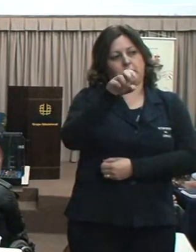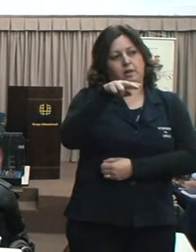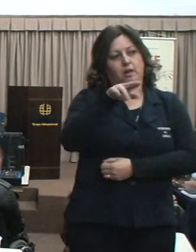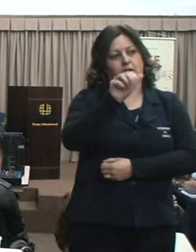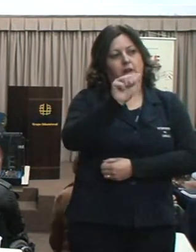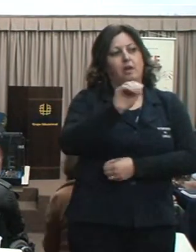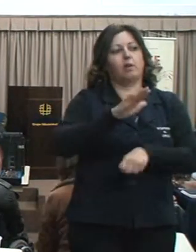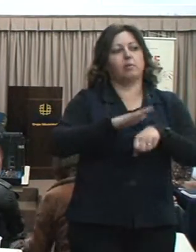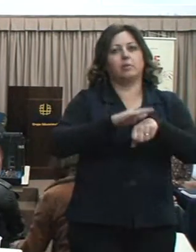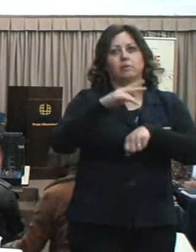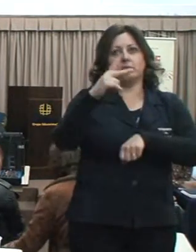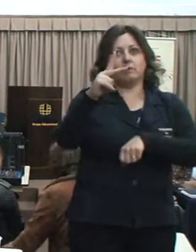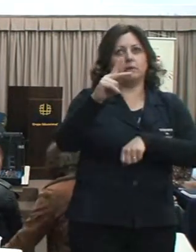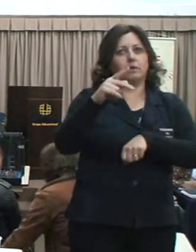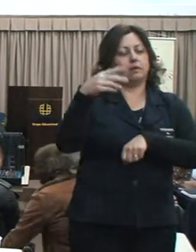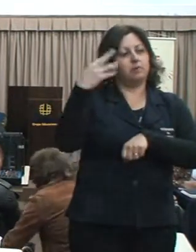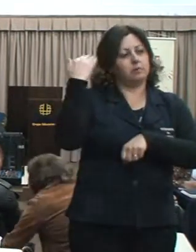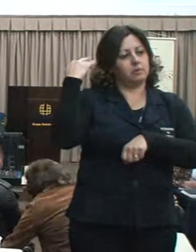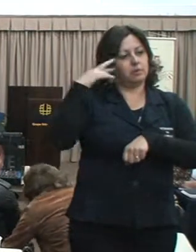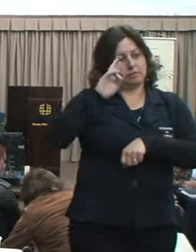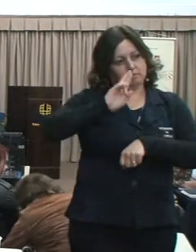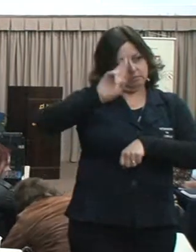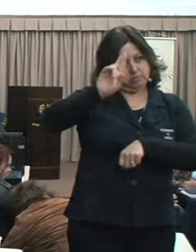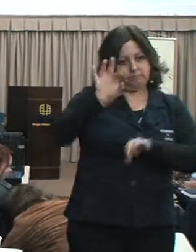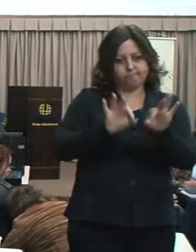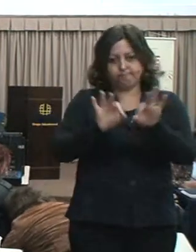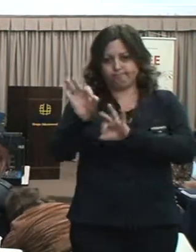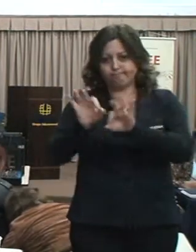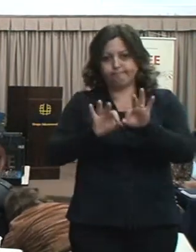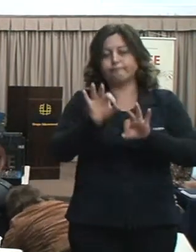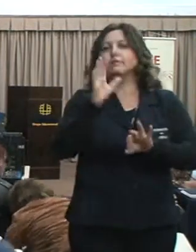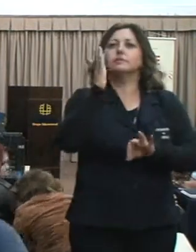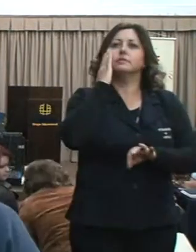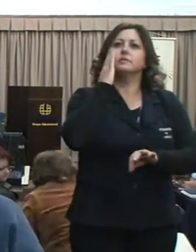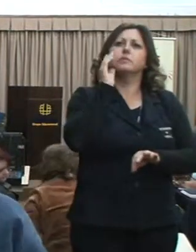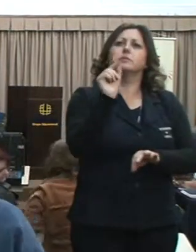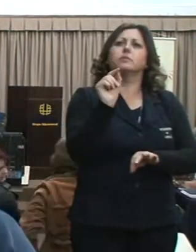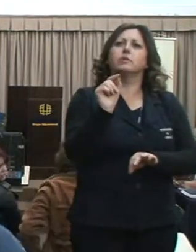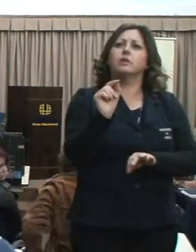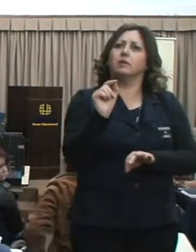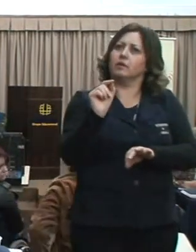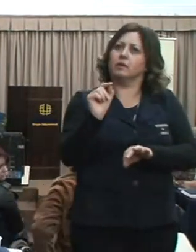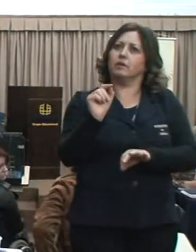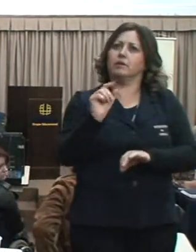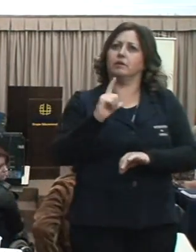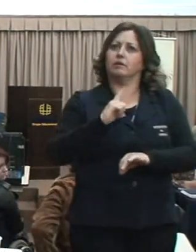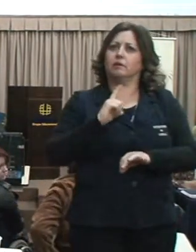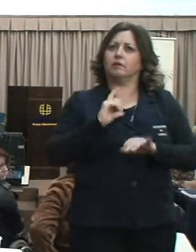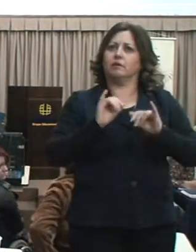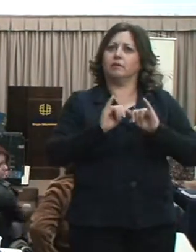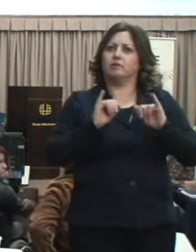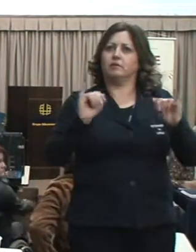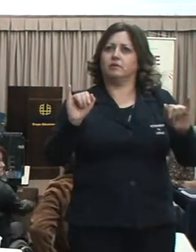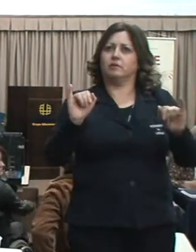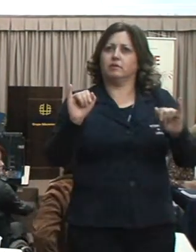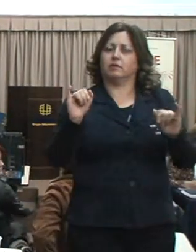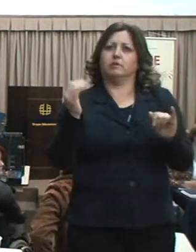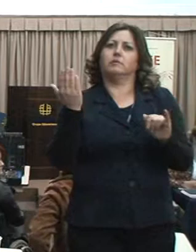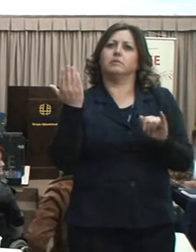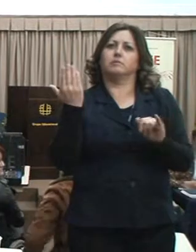e consultorias internacionais. Eu posso dizer para vocês o seguinte, uma vez caracterizada a